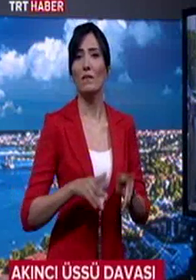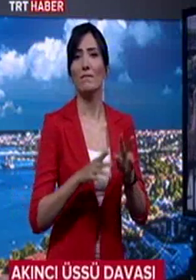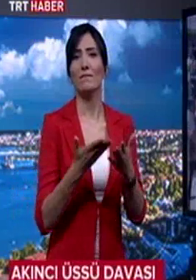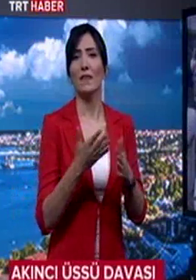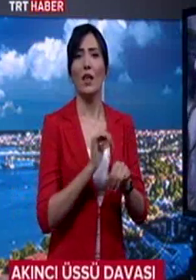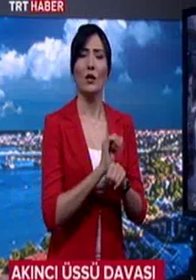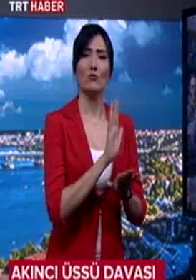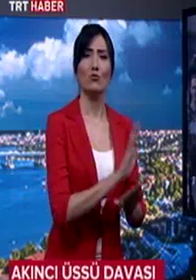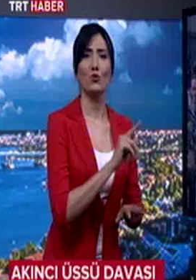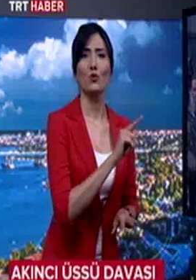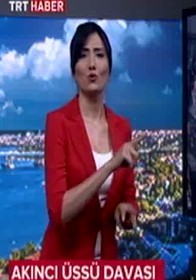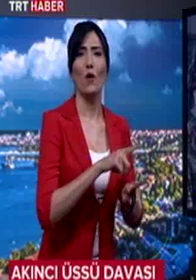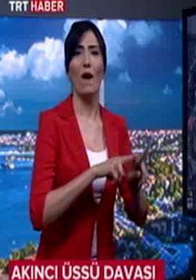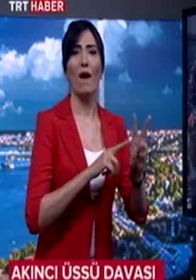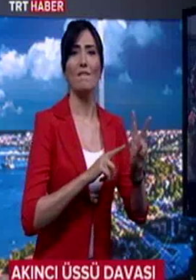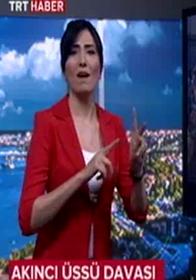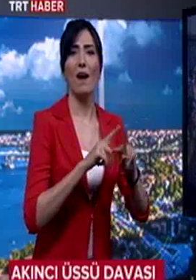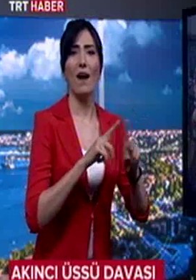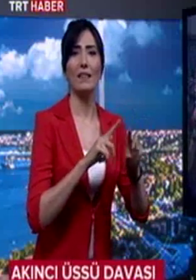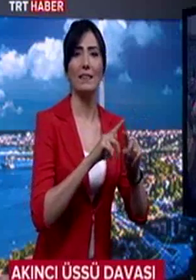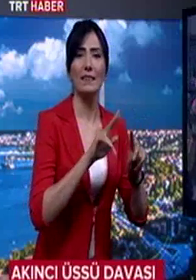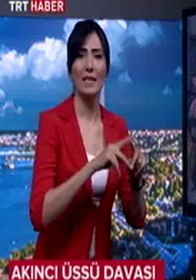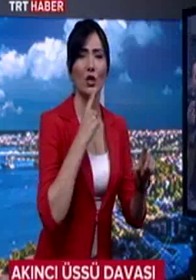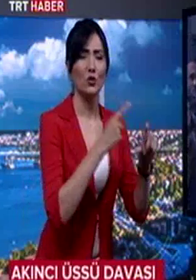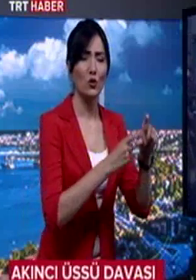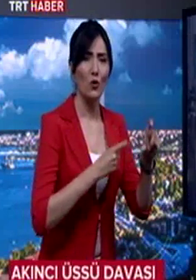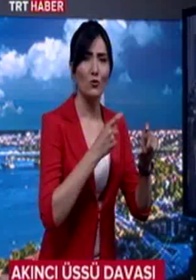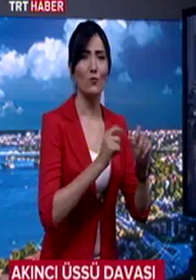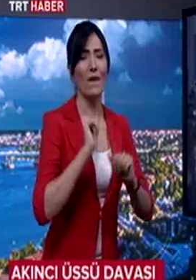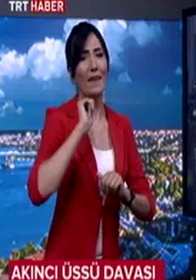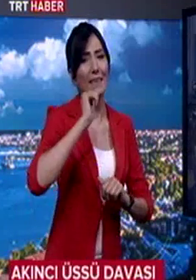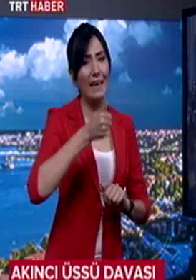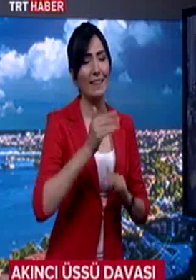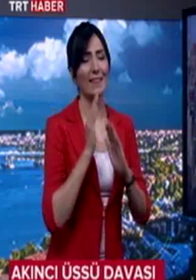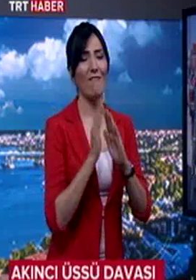tutuldu. Avıalan'ın çapraz sorgusuna yarın devam edilecek.